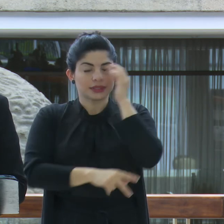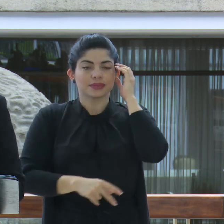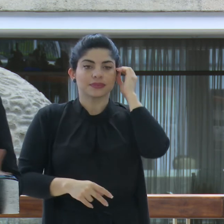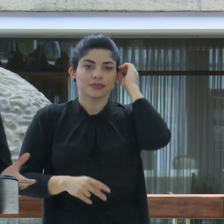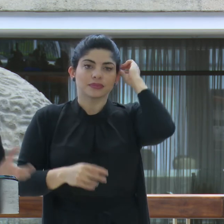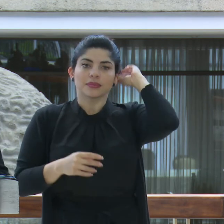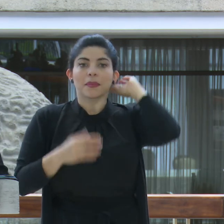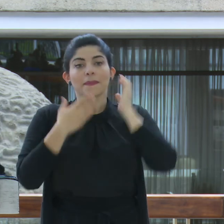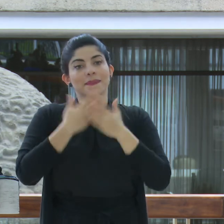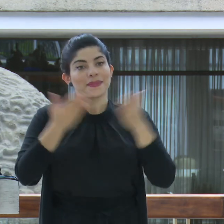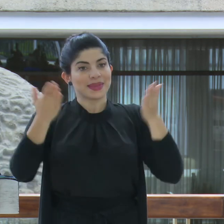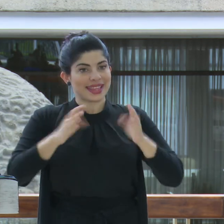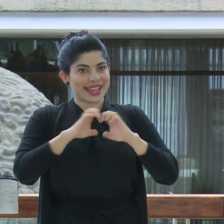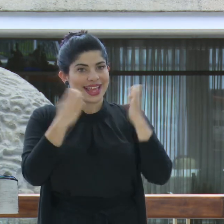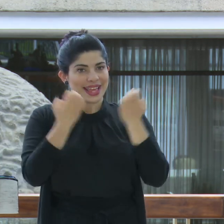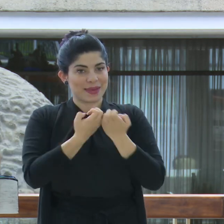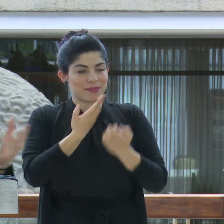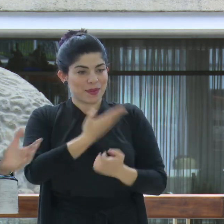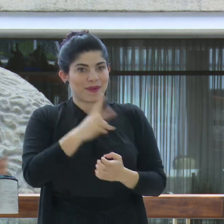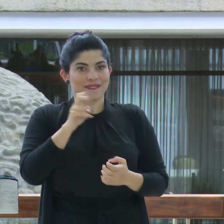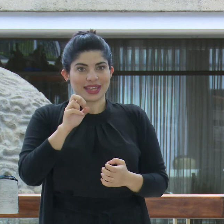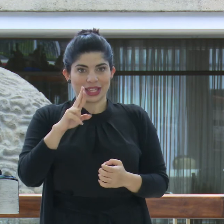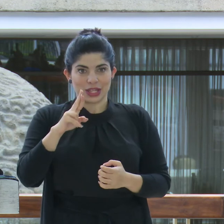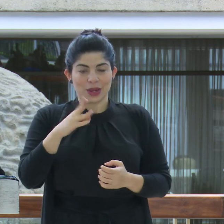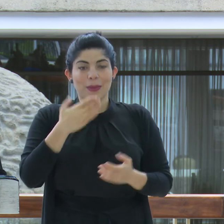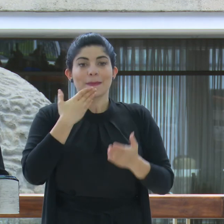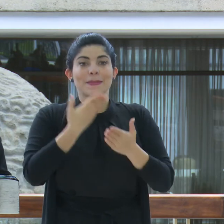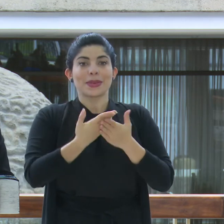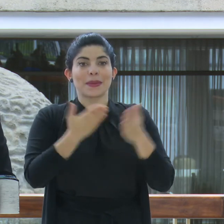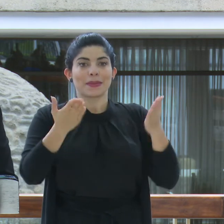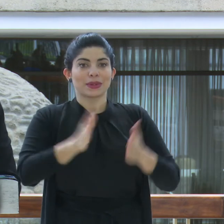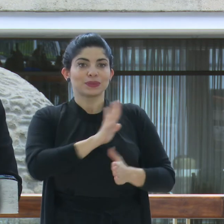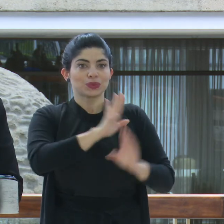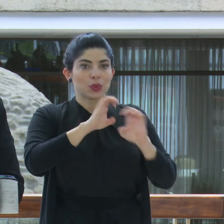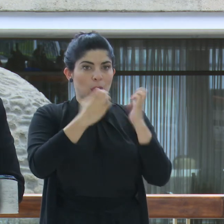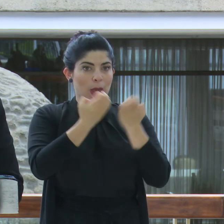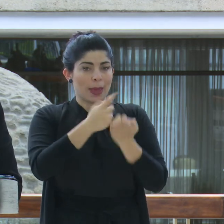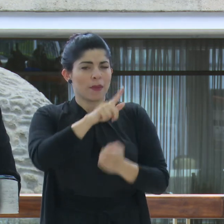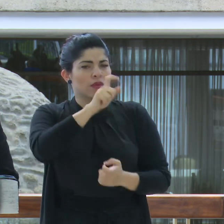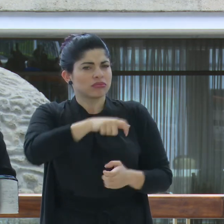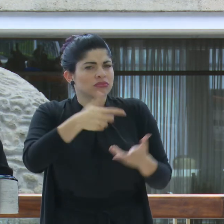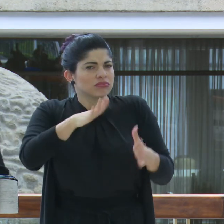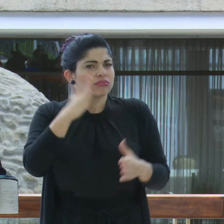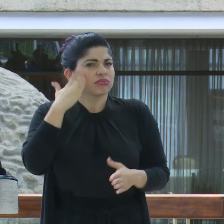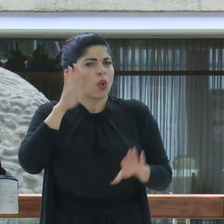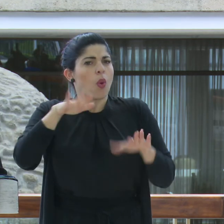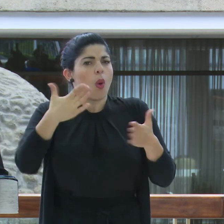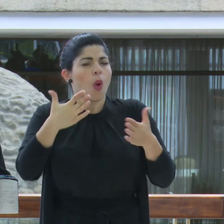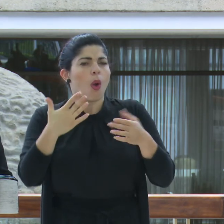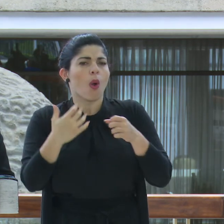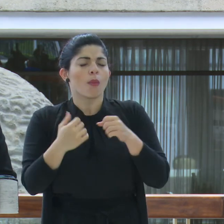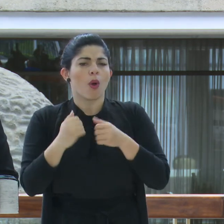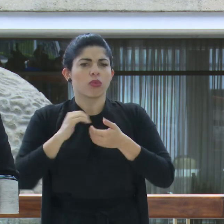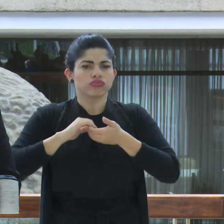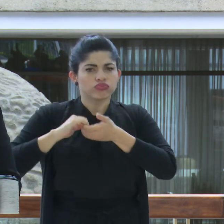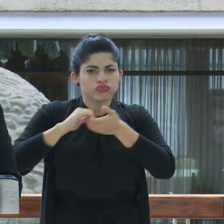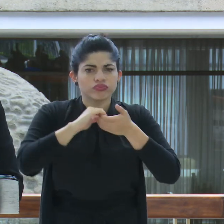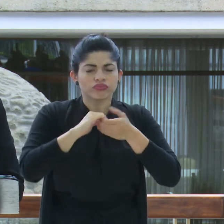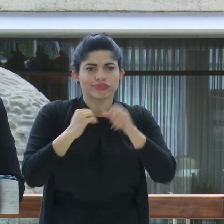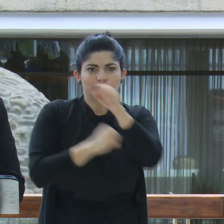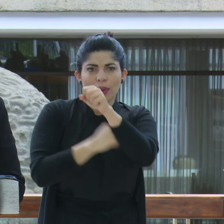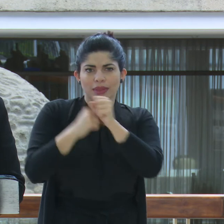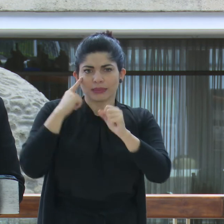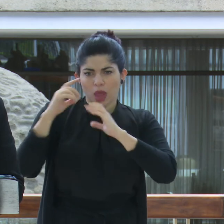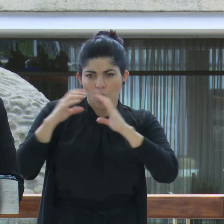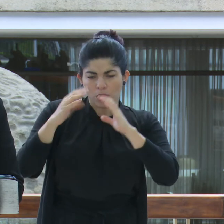Bienvenido al equipo, Víctor. Bienvenido a su equipo. Usted es una persona que sabe tender puentes, que sabe